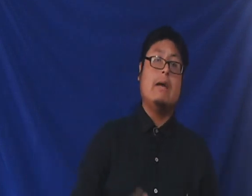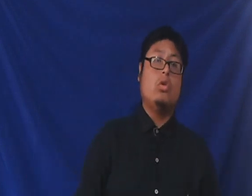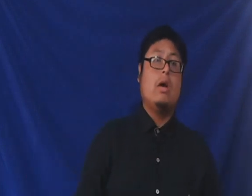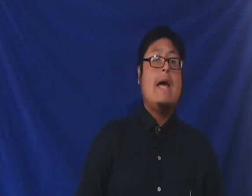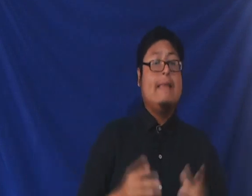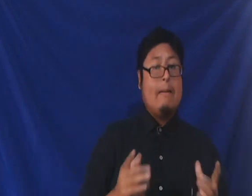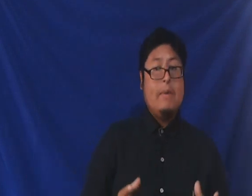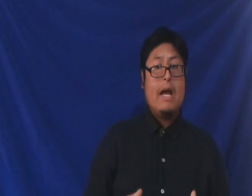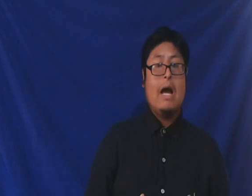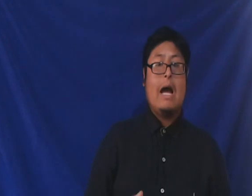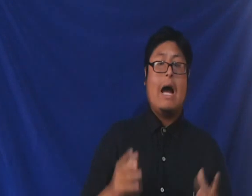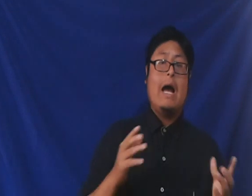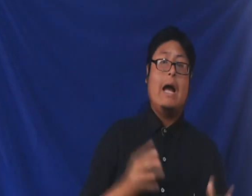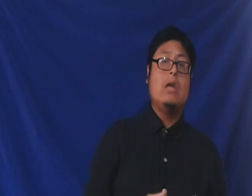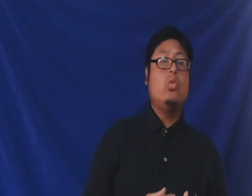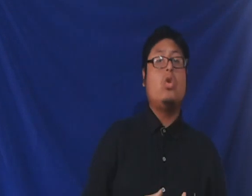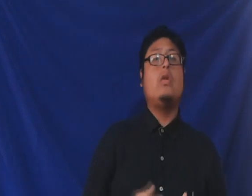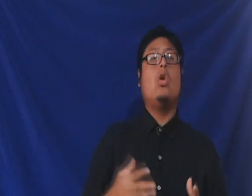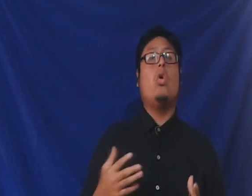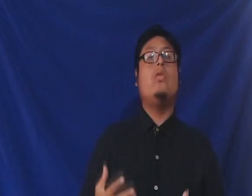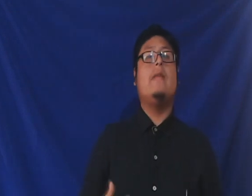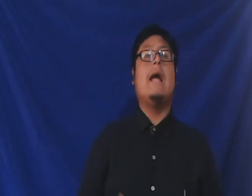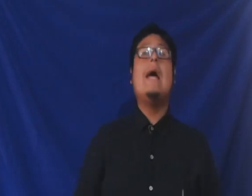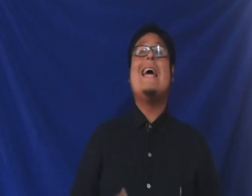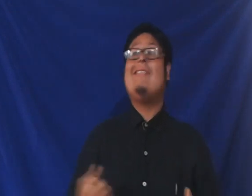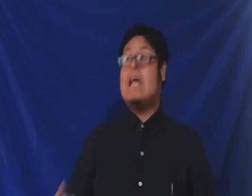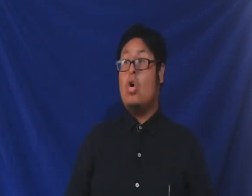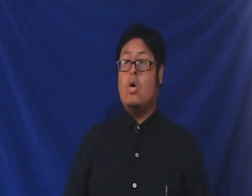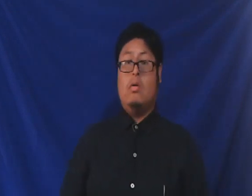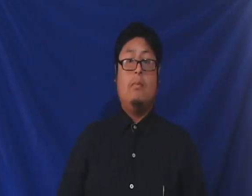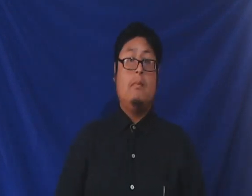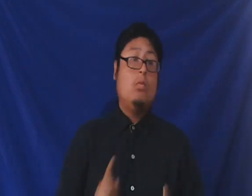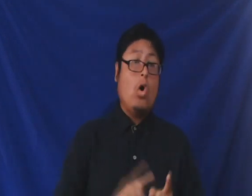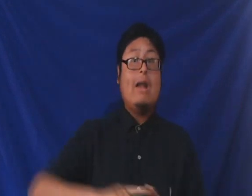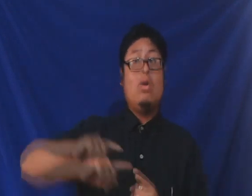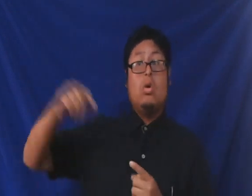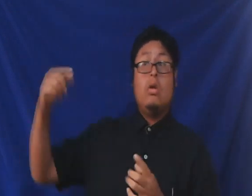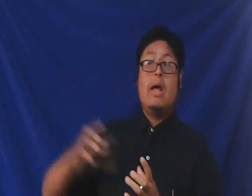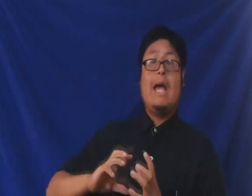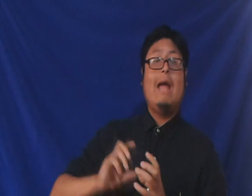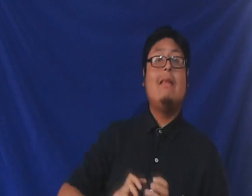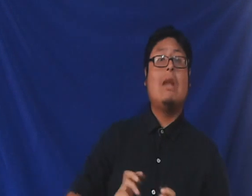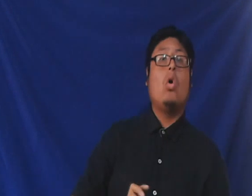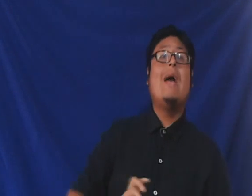cazador también hay estudiosos que lo consideran Sargon no el este Sargon